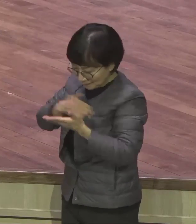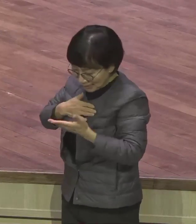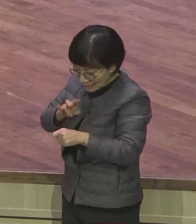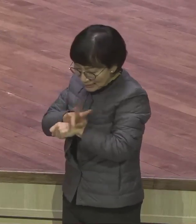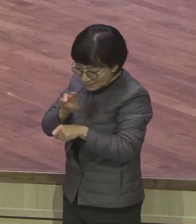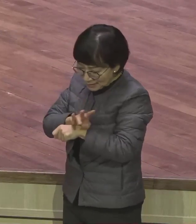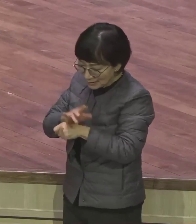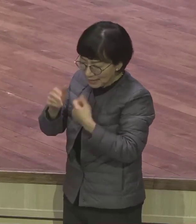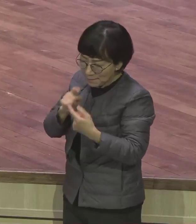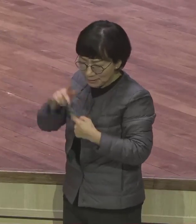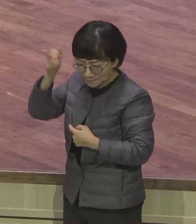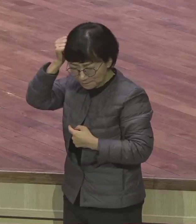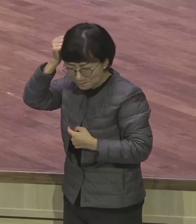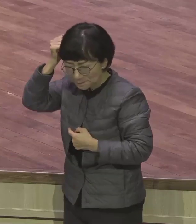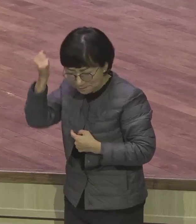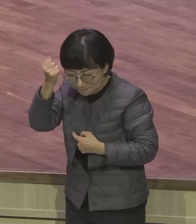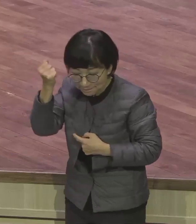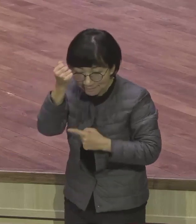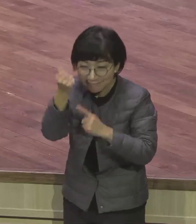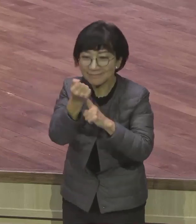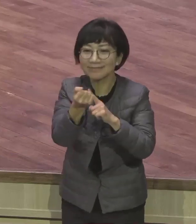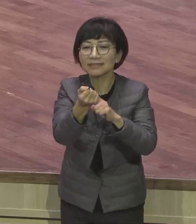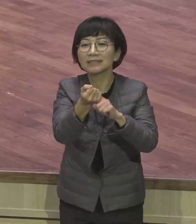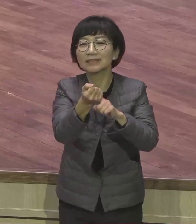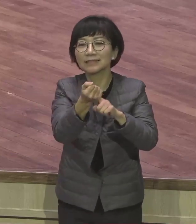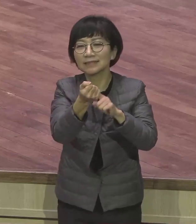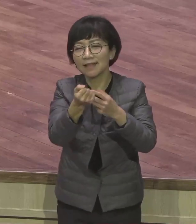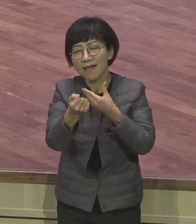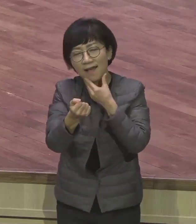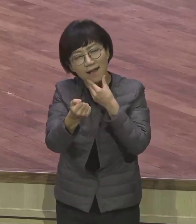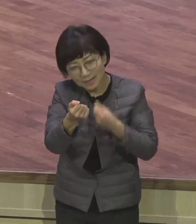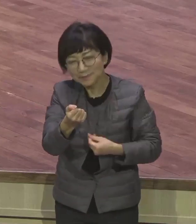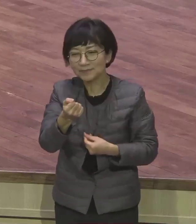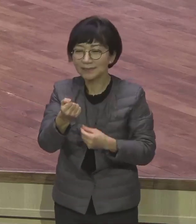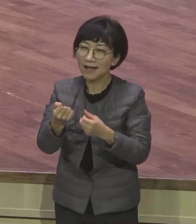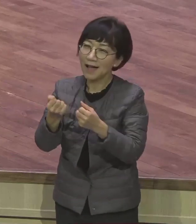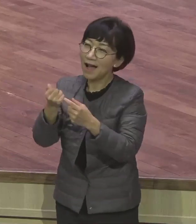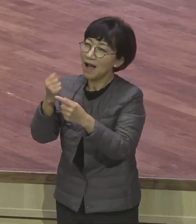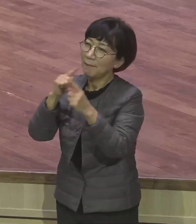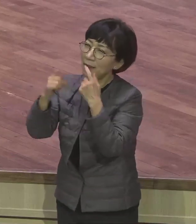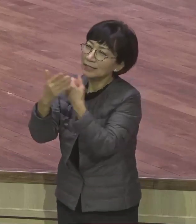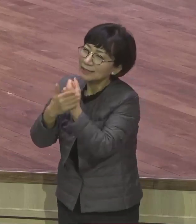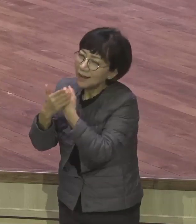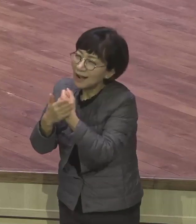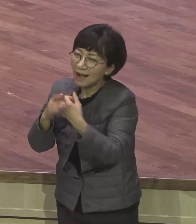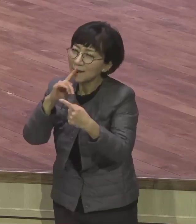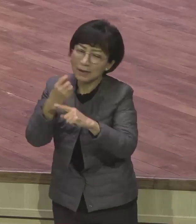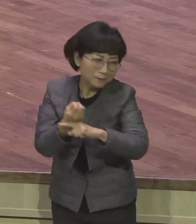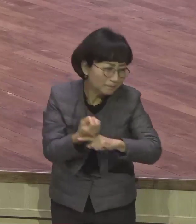24시 말씀 말씀 가지고 말씀 듣고 은혜 받고 말씀을 전하고 말씀 24시